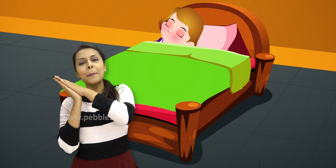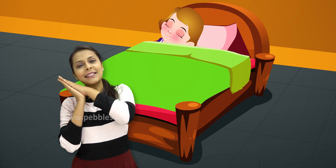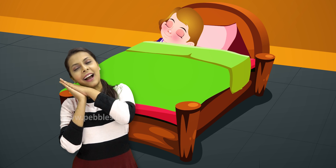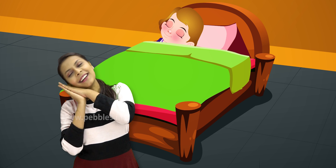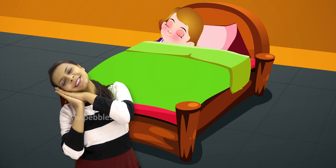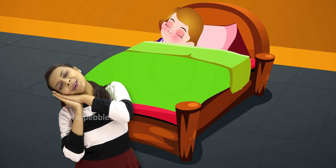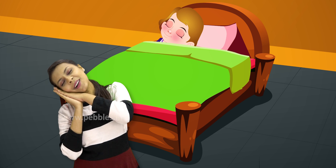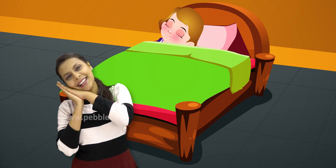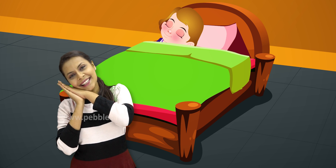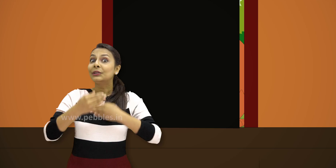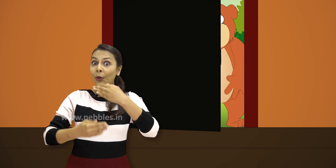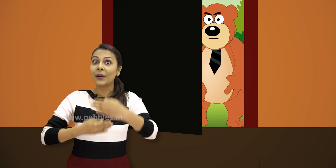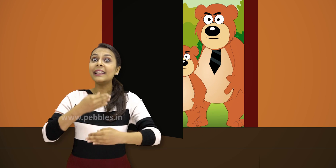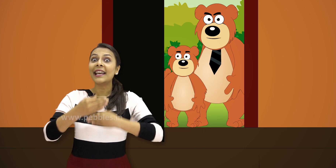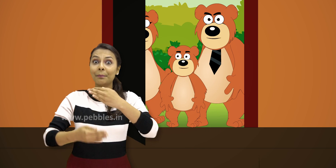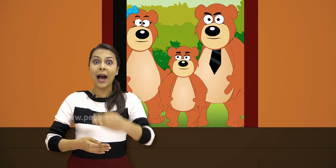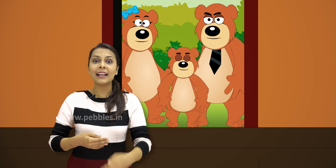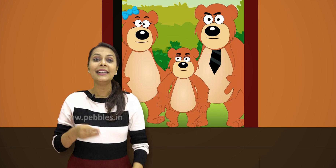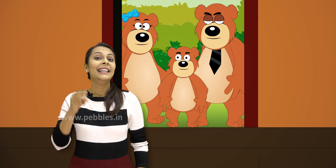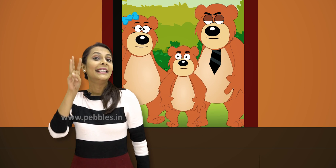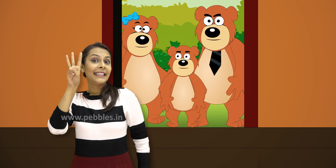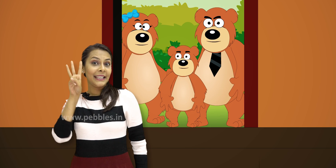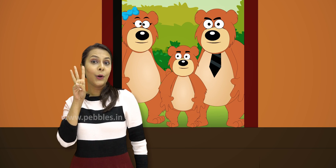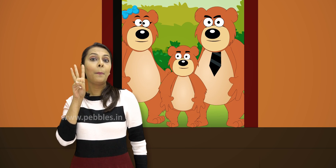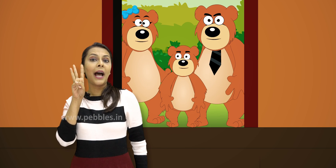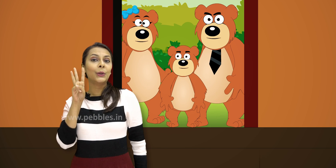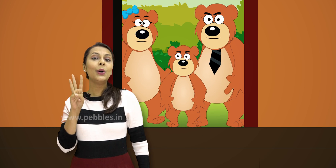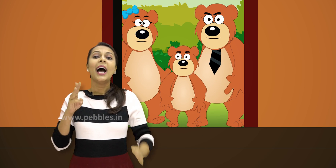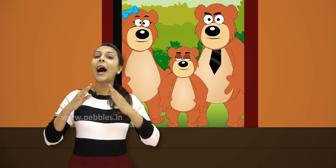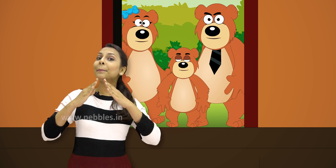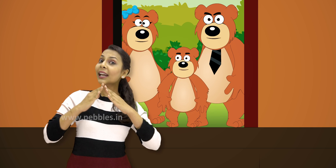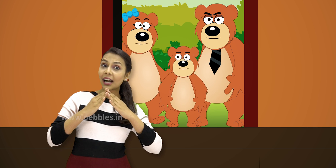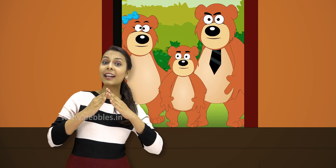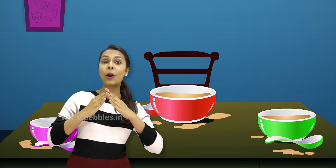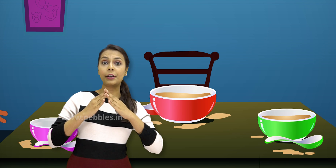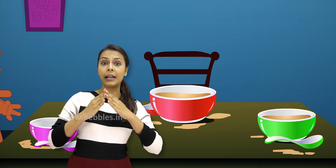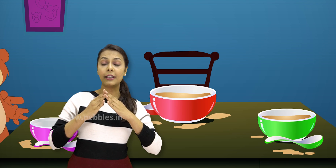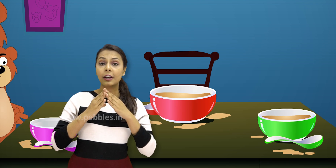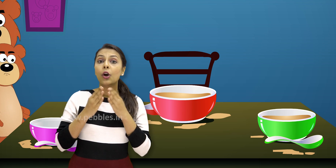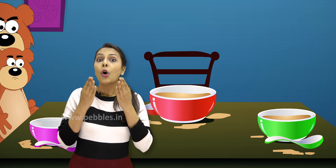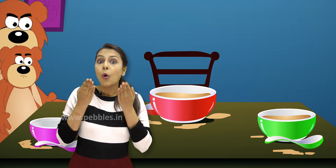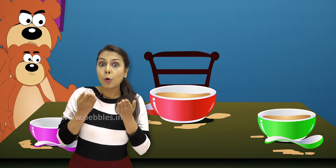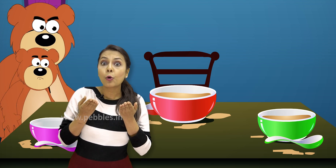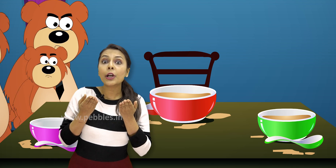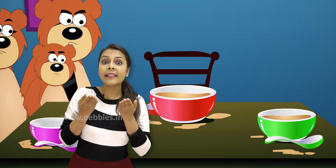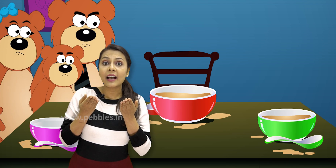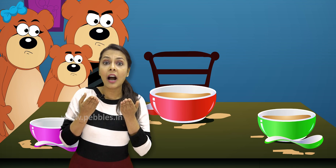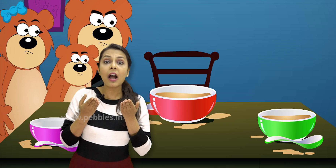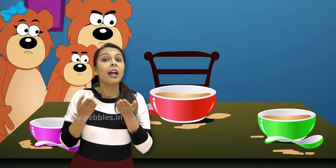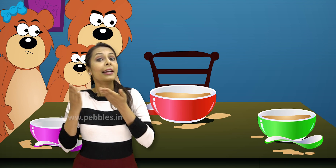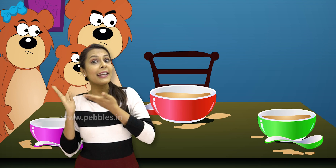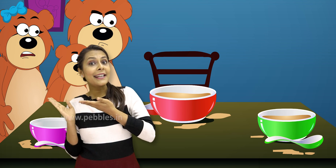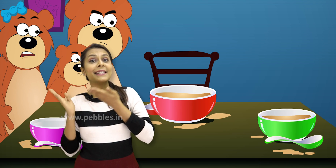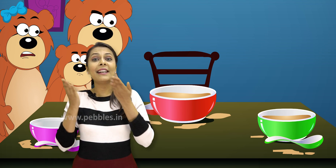पलंग पर जाकर सो गई थोड़ी देर बाद तीनों भालू अपने घर लोटे उन्हों ने